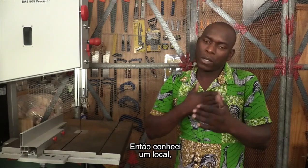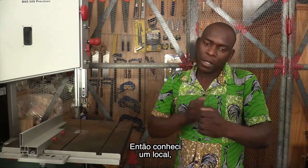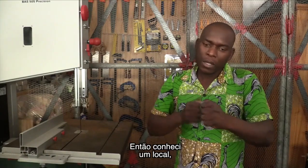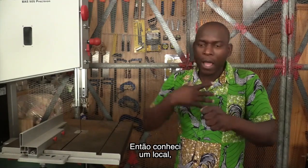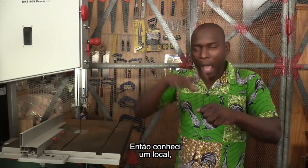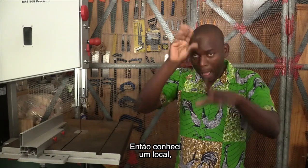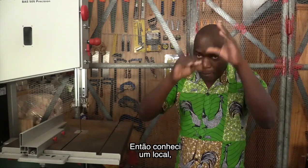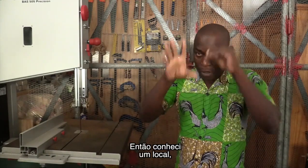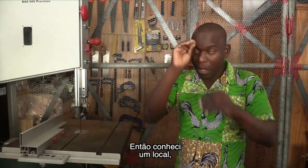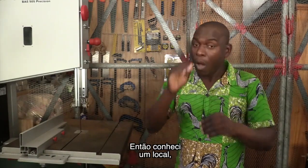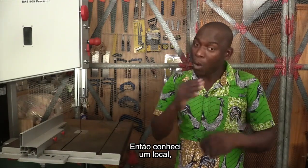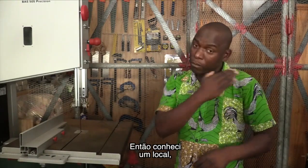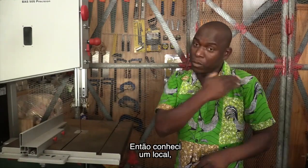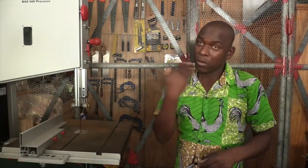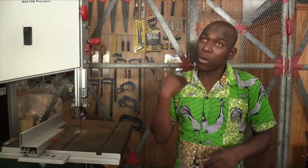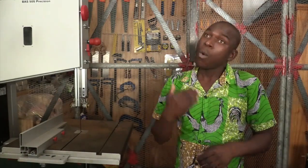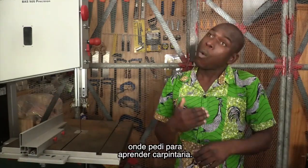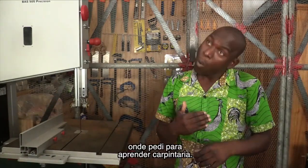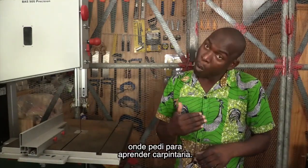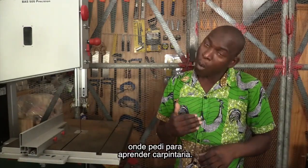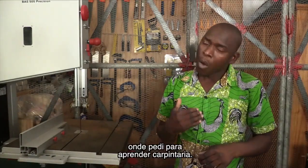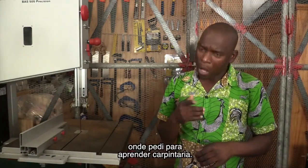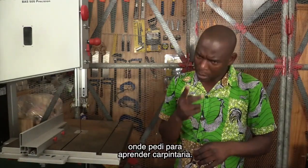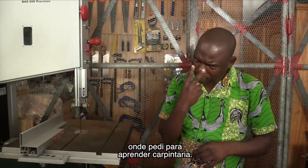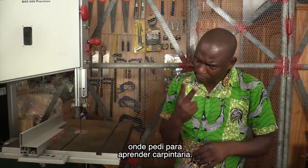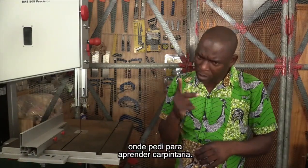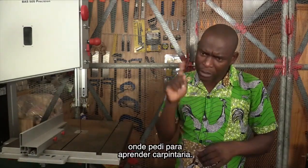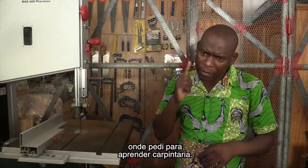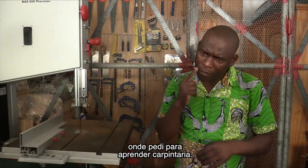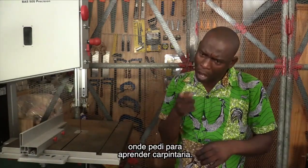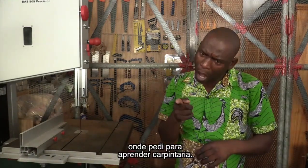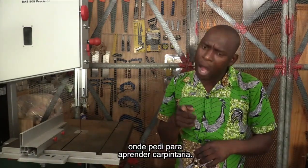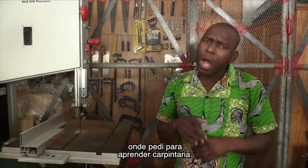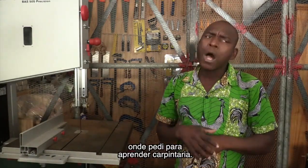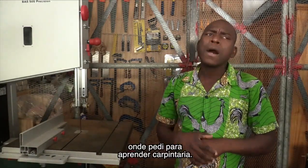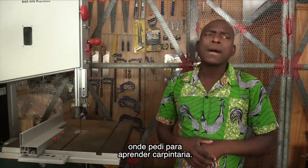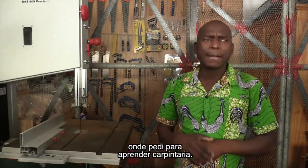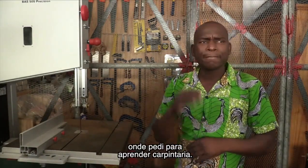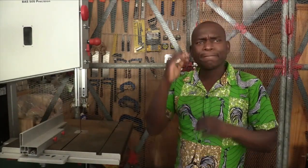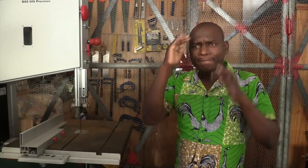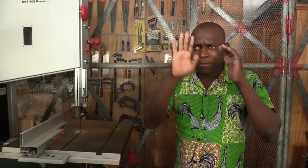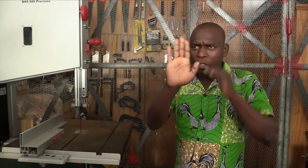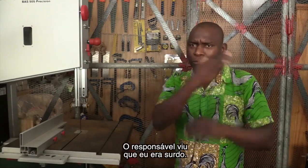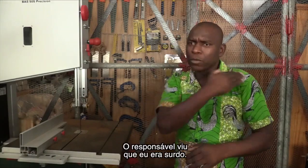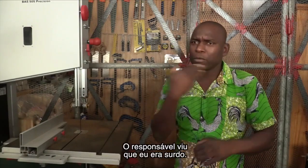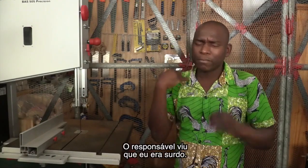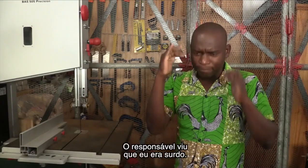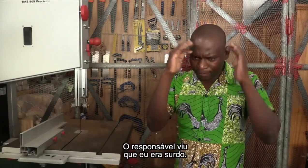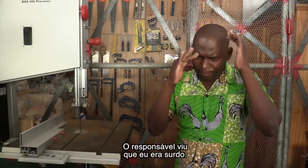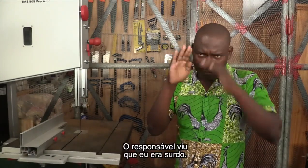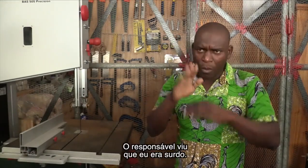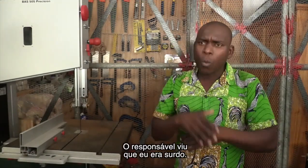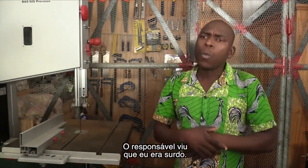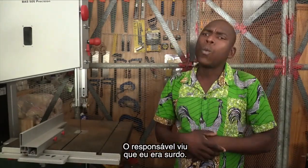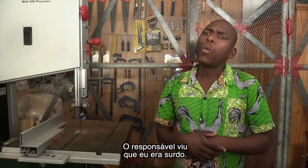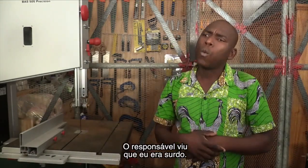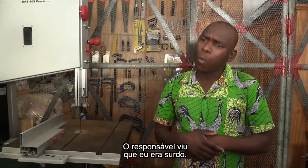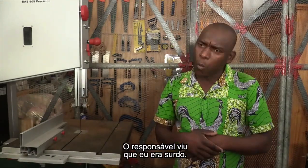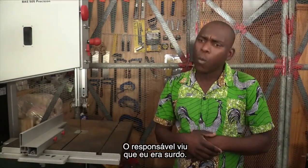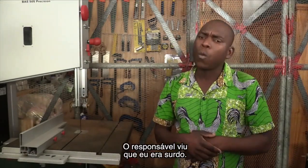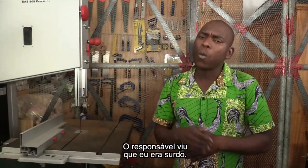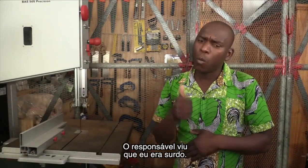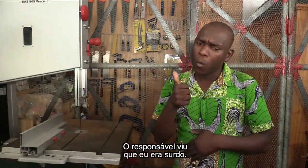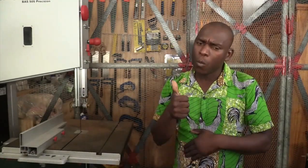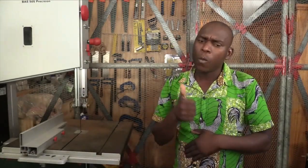Então conheci um local onde pedi para aprender carpintaria O responsável